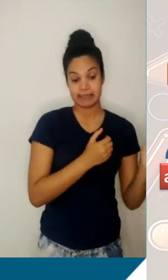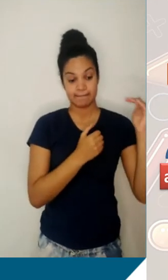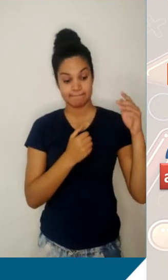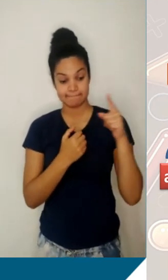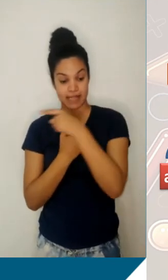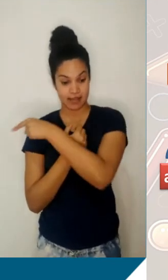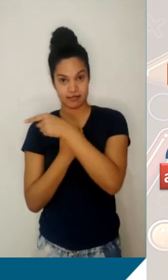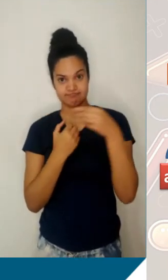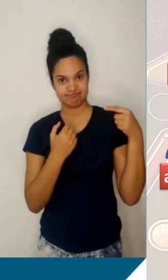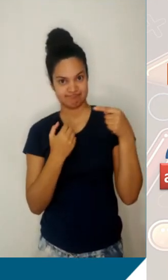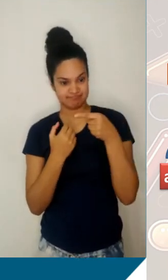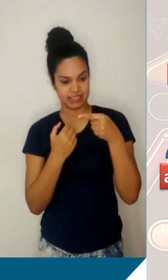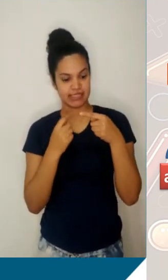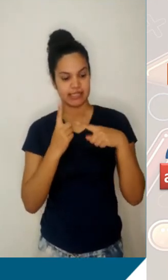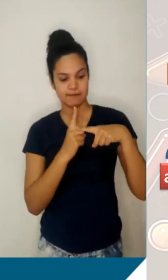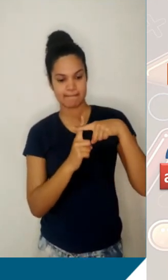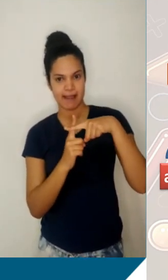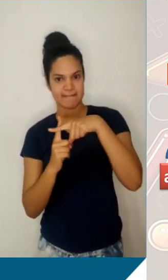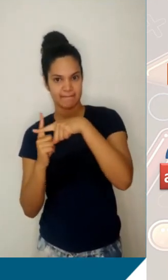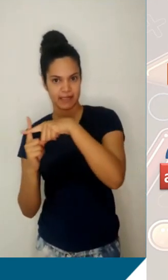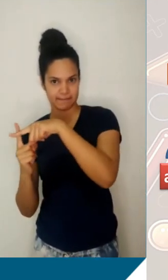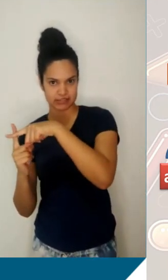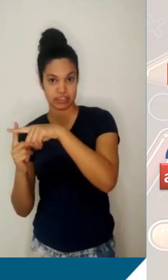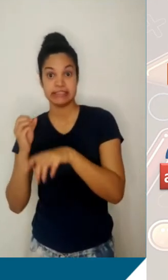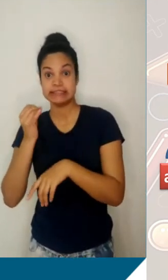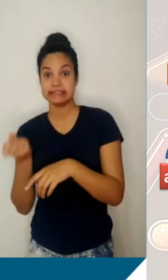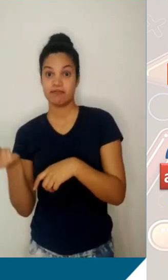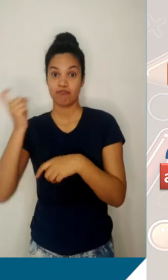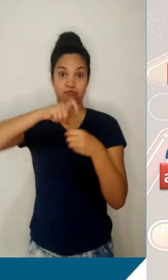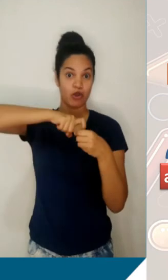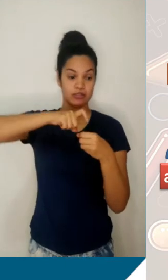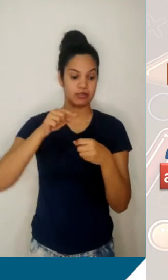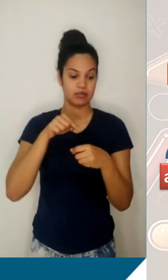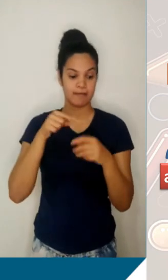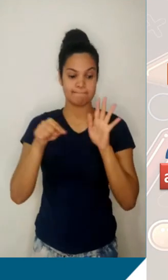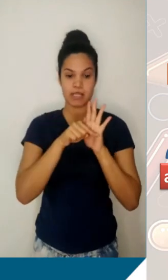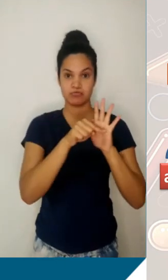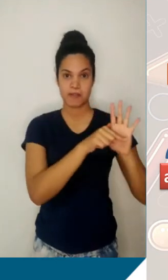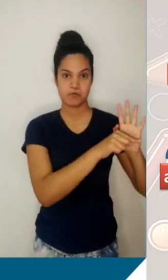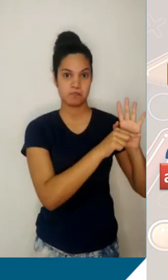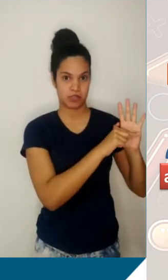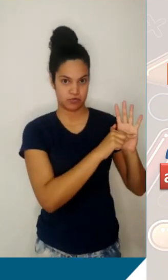razões. E para a esquerda, nós subtraímos razões. Viu que legal?